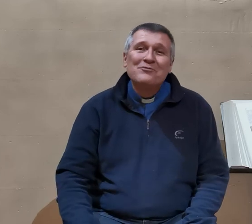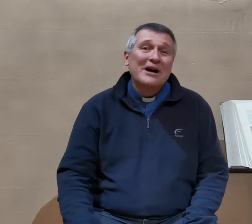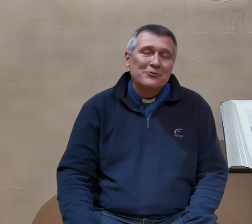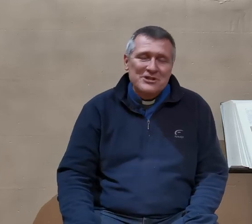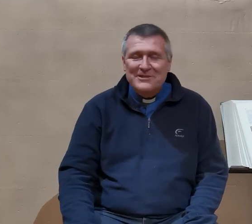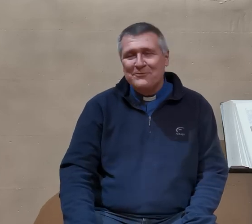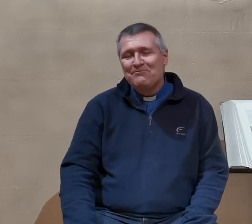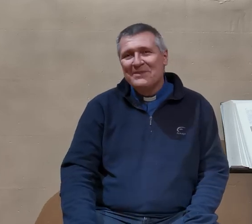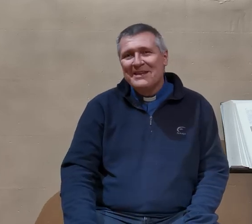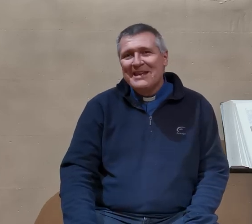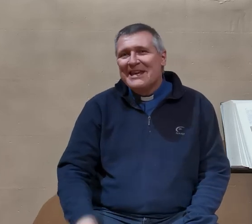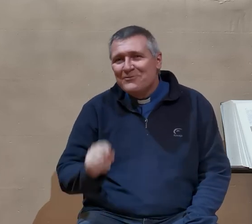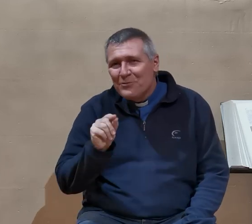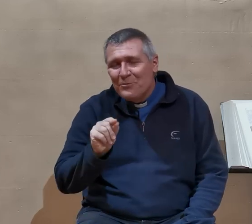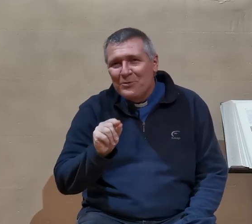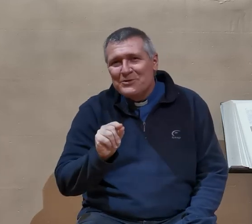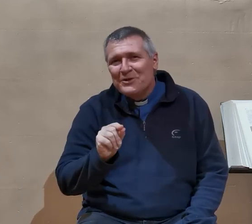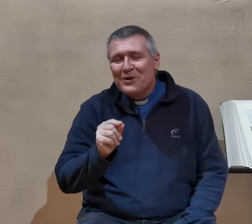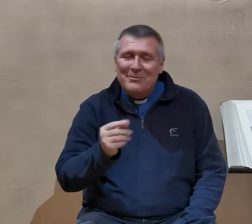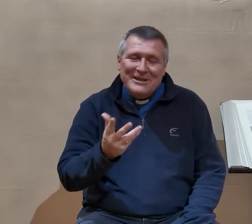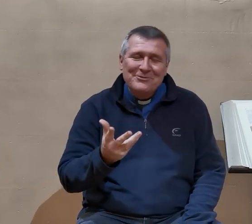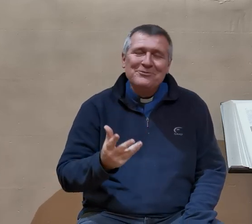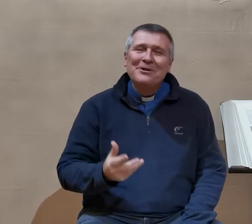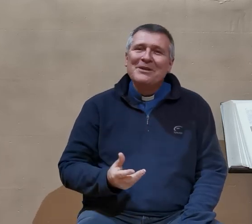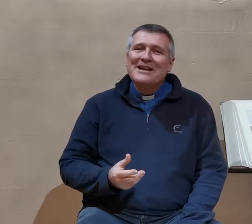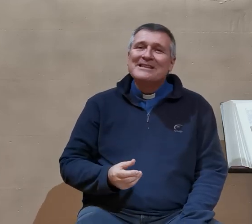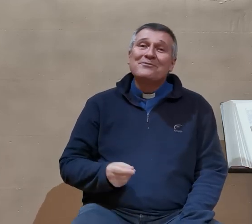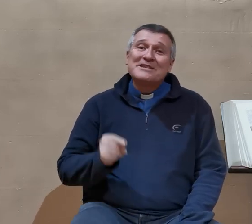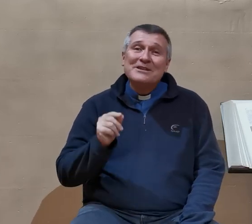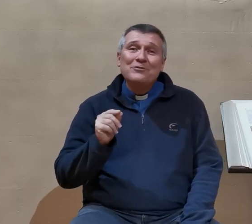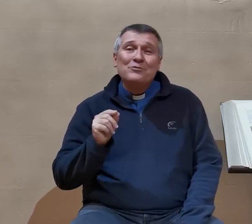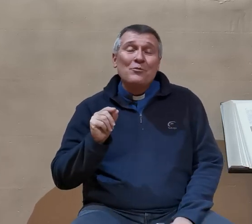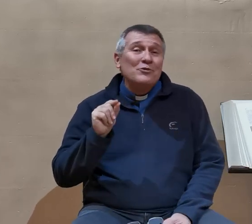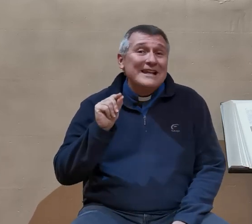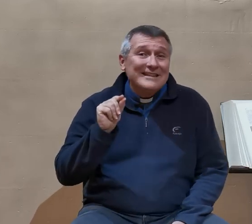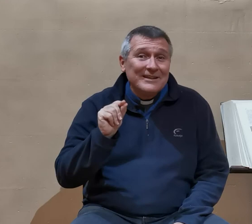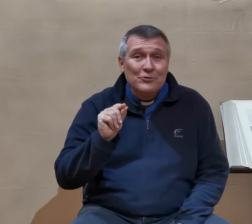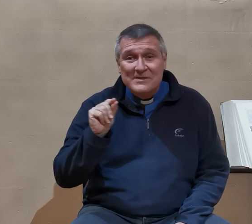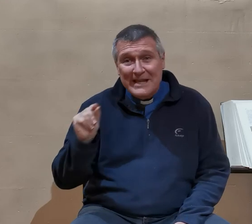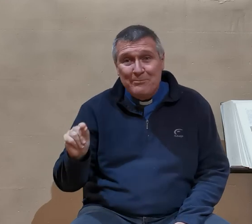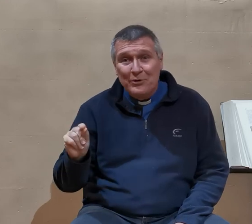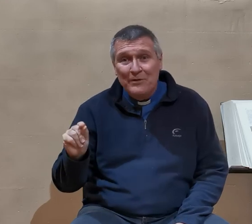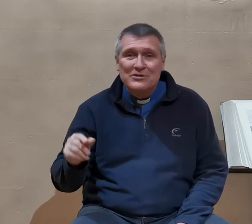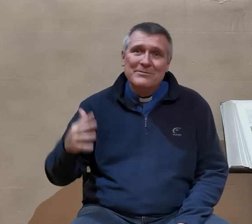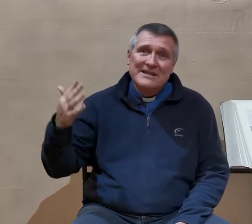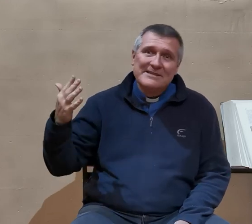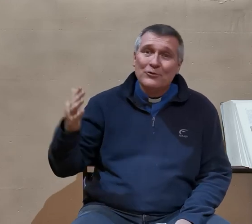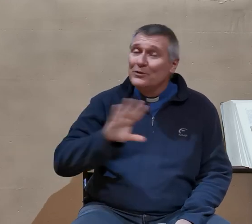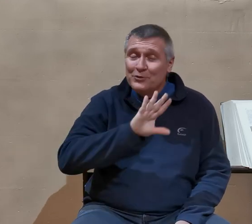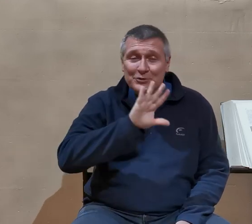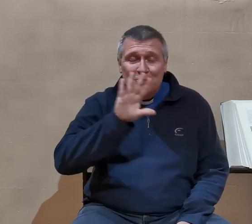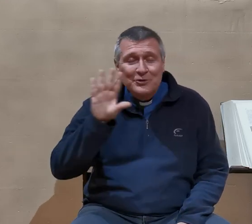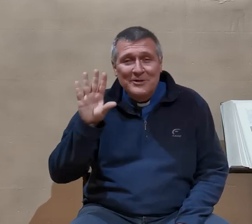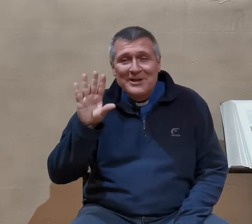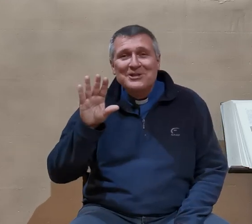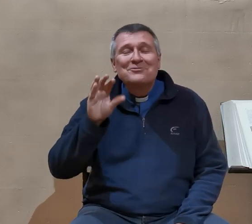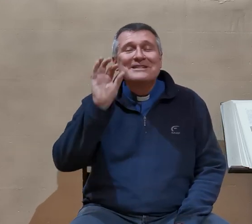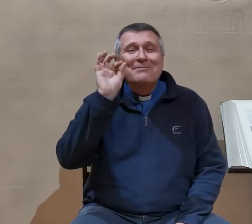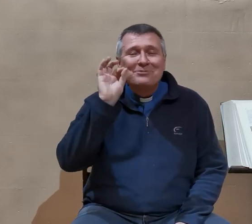qu le pouvoir de Jésus. Et je vous propose comme lecture, cette fois-ci, une lettre de Saint Paul. Vous allez dire, c'est long, non, non, non, non, j'ai choisi la